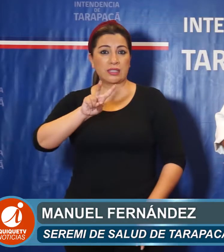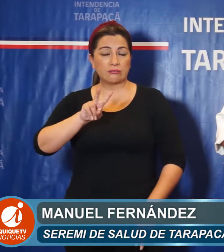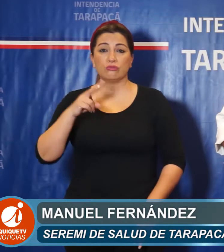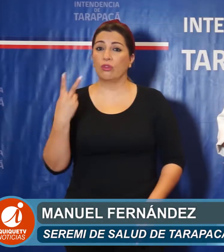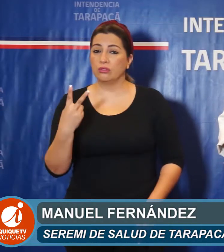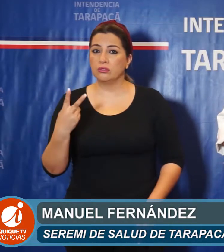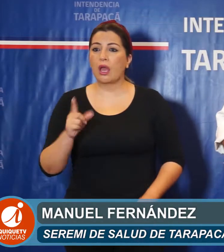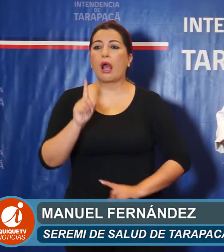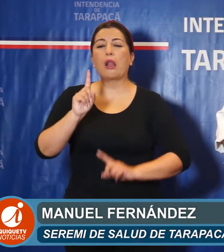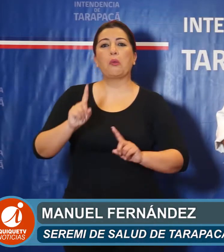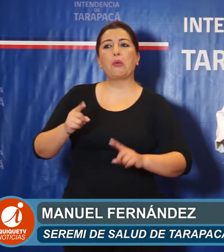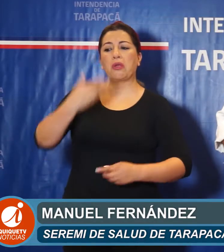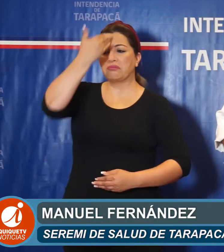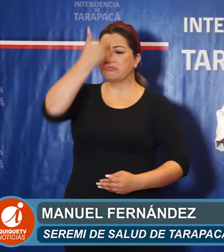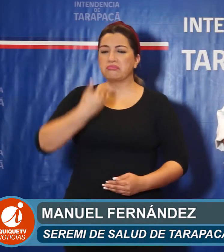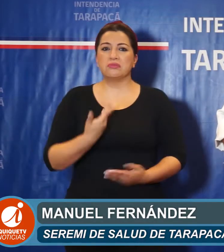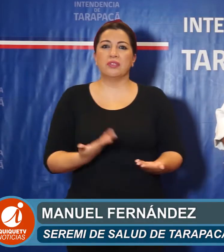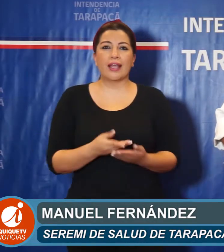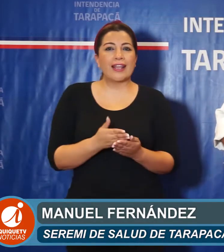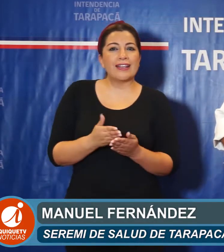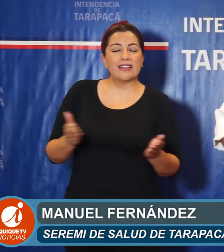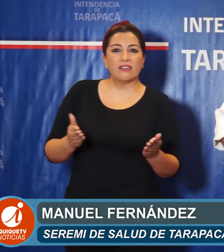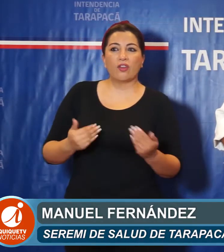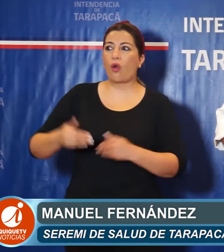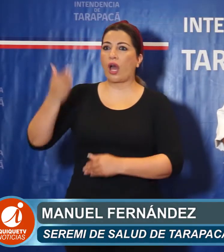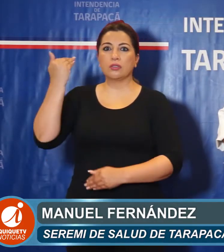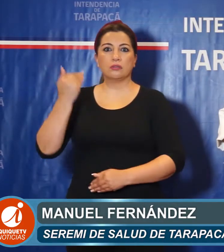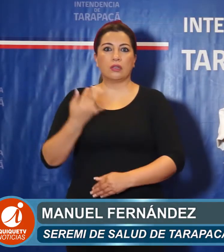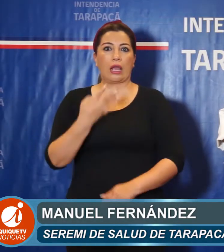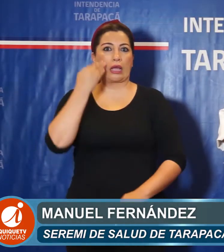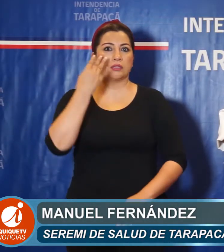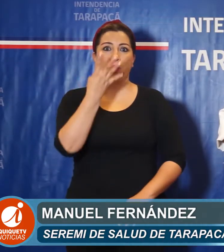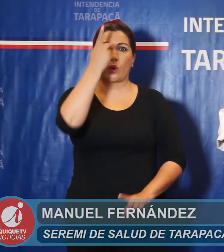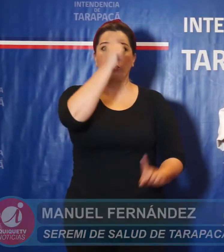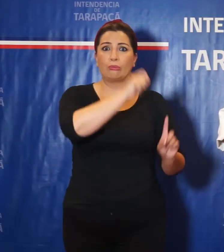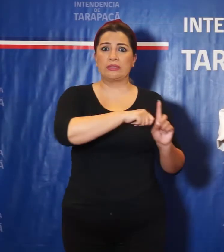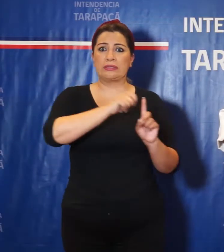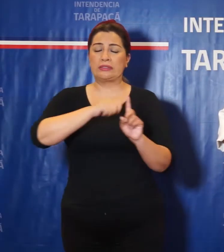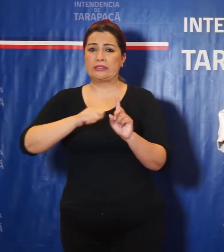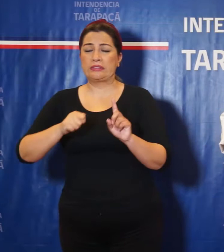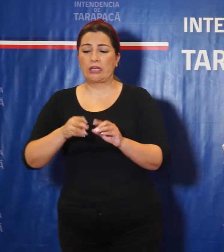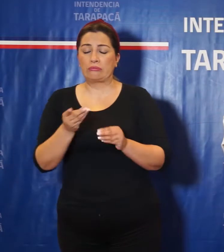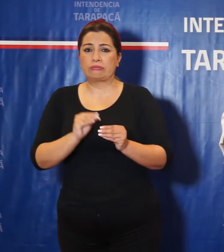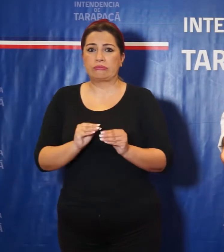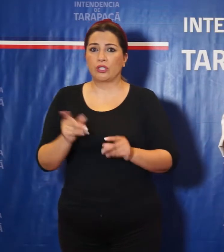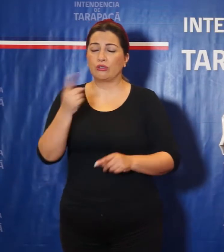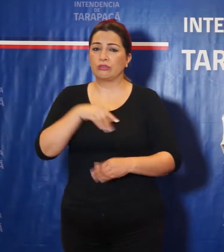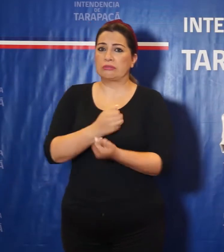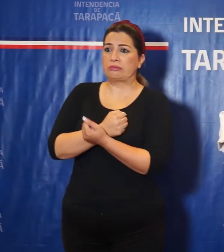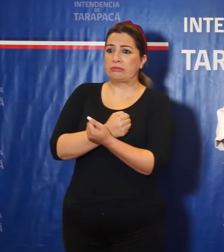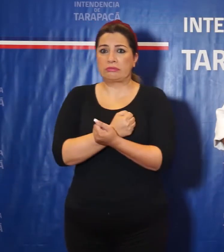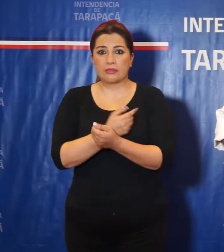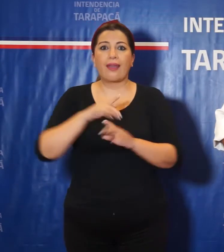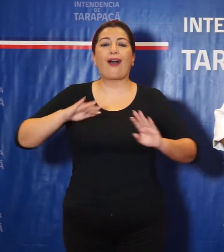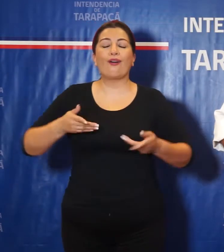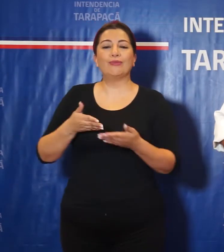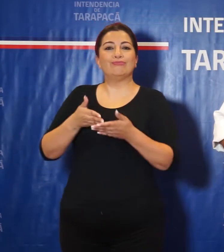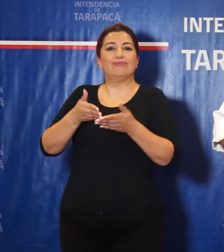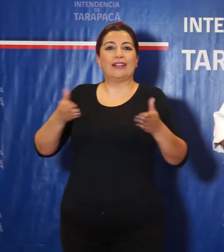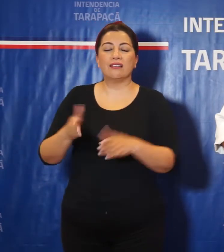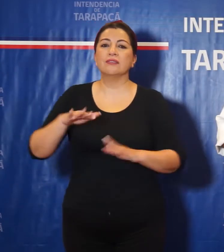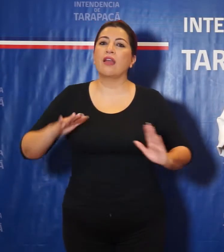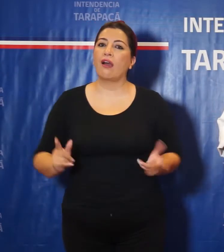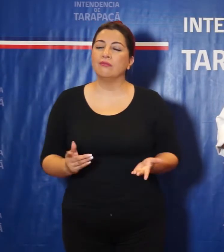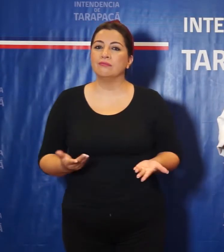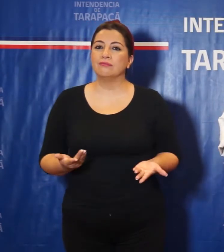conjunto de libertades que tuvimos negadas prácticamente durante cuatro meses. Y esto nos ha evidenciado alguna falencia